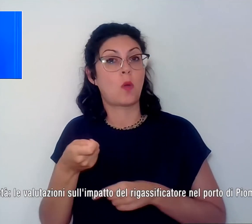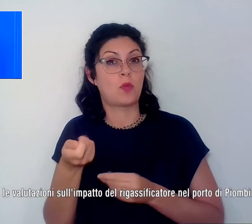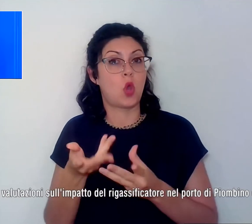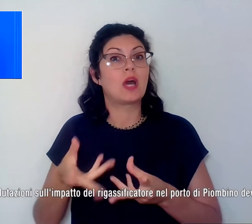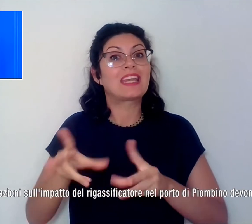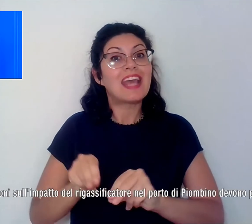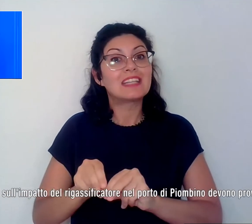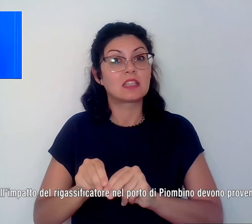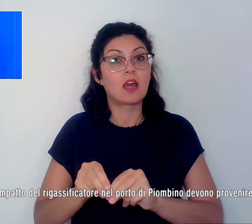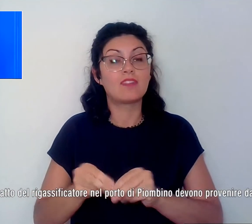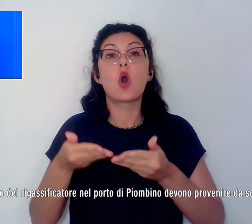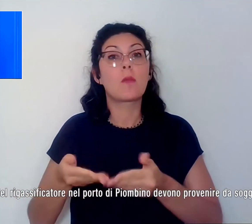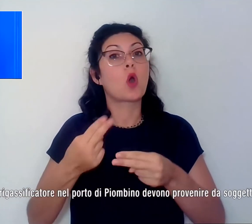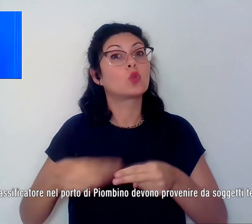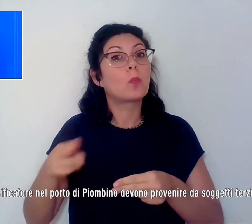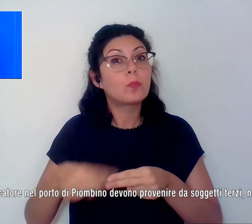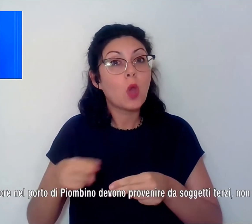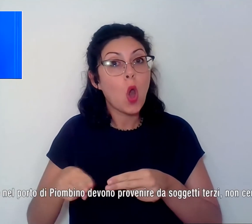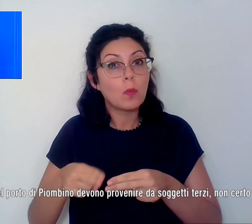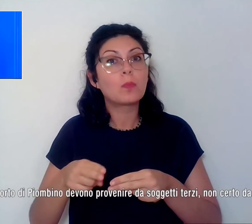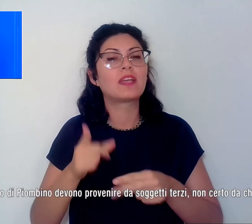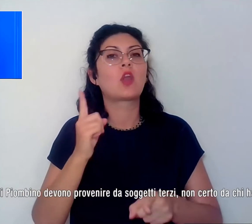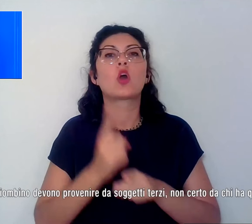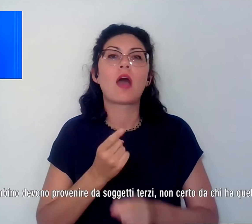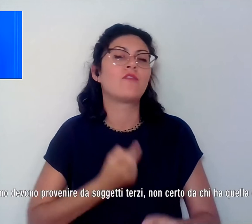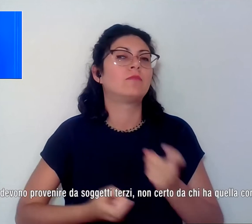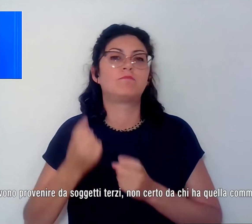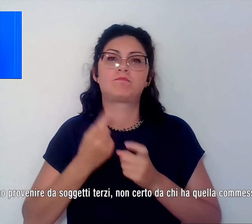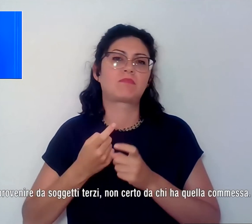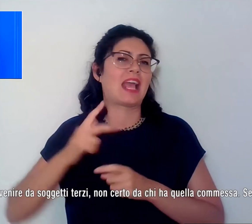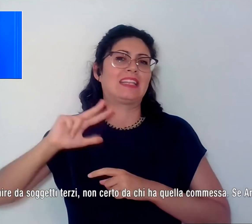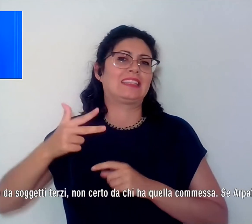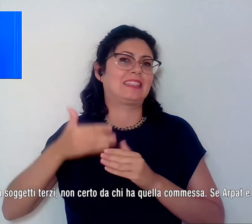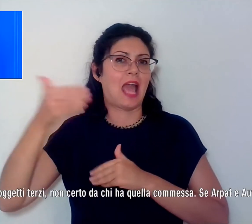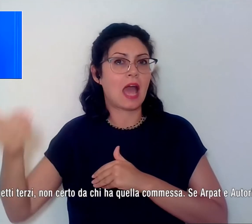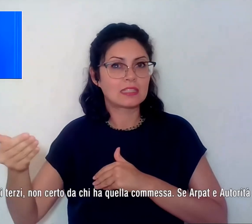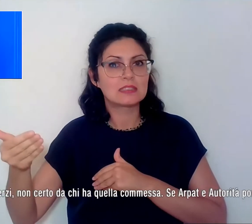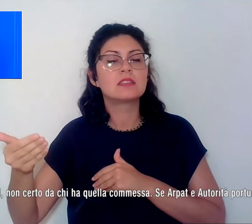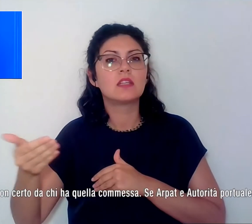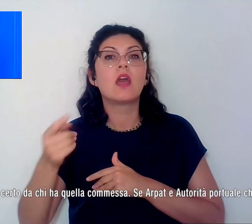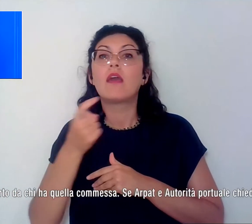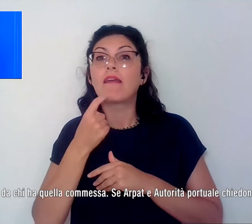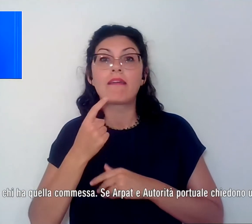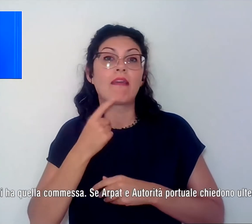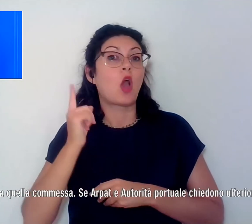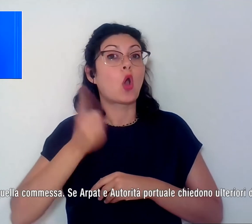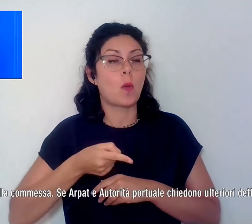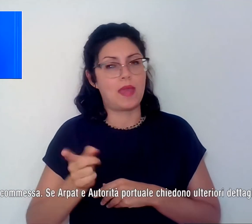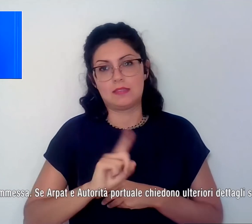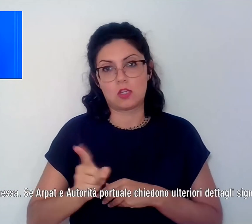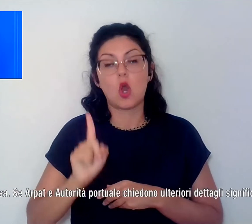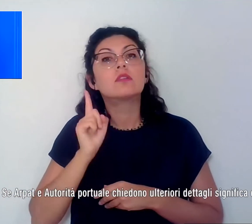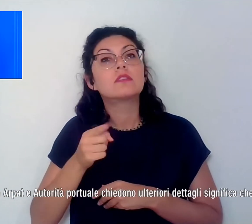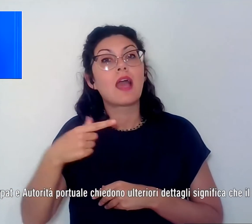porto di Piombino devono provenire da soggetti terzi non certo da chi ha quella commessa. Se ARPAT e